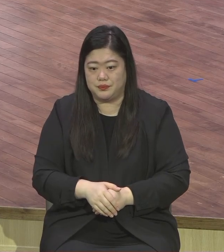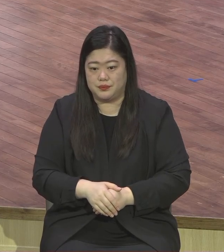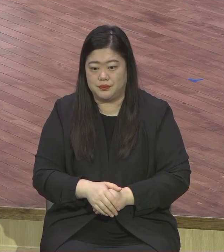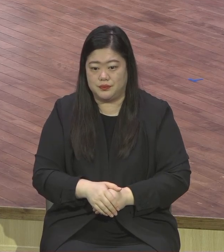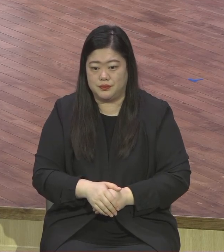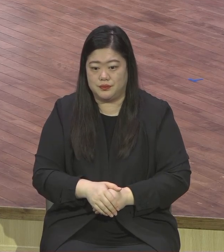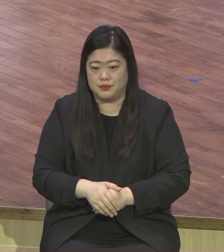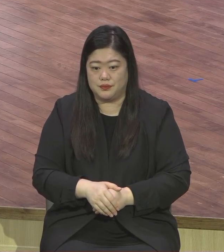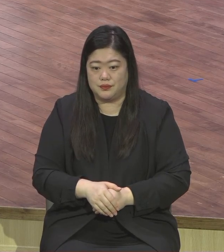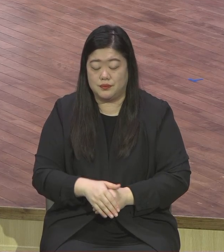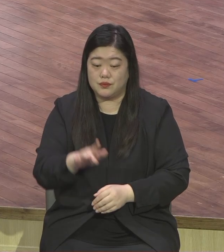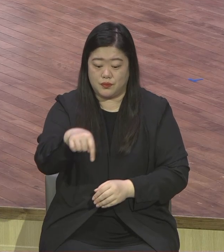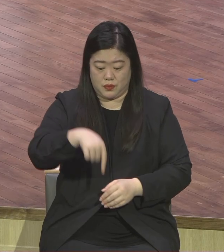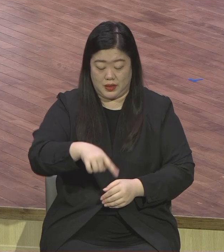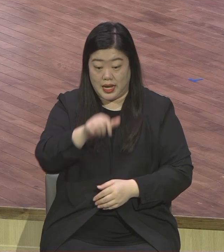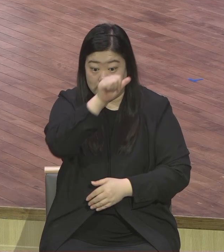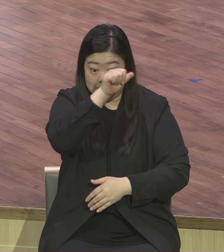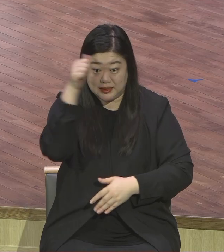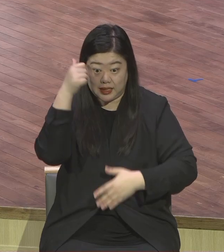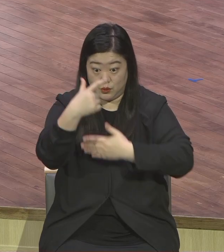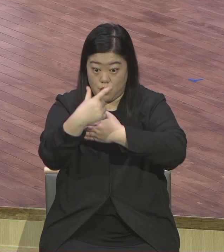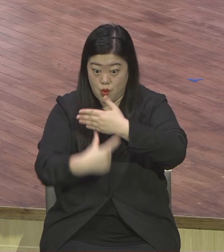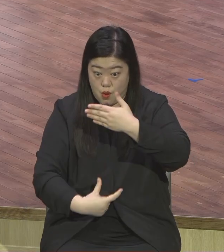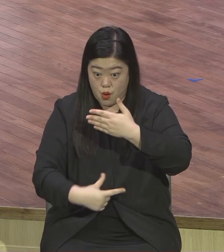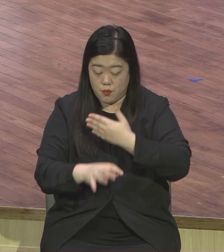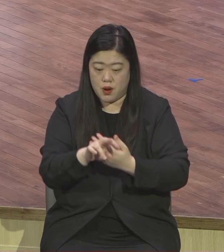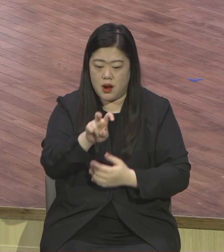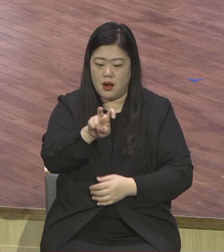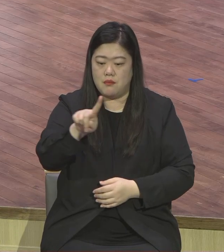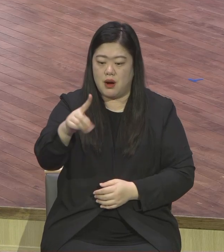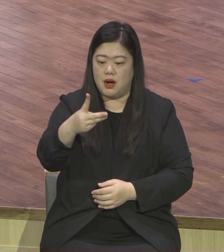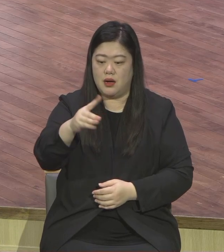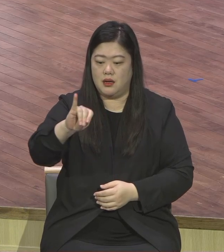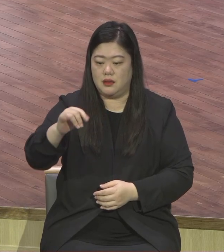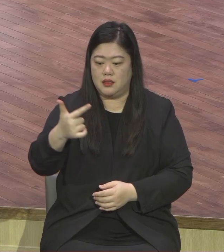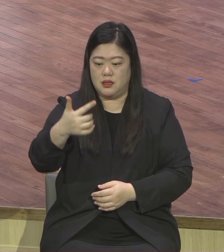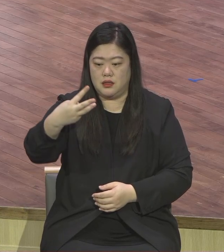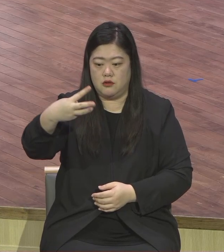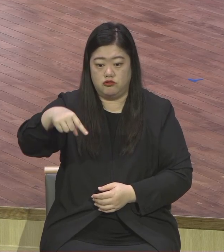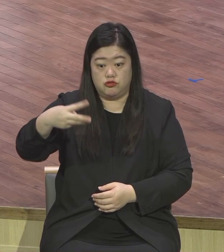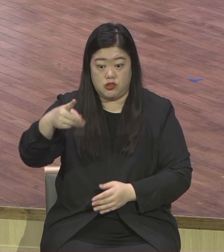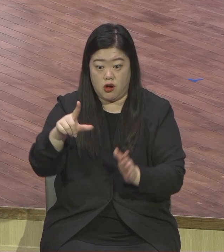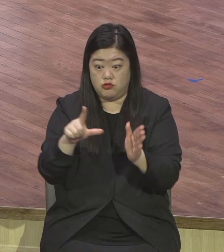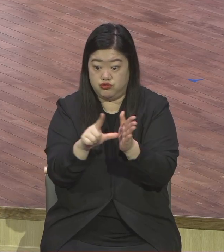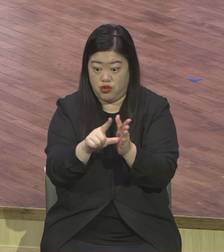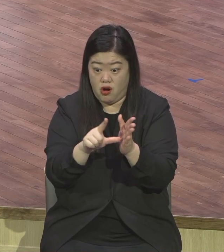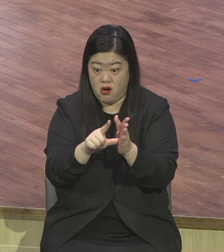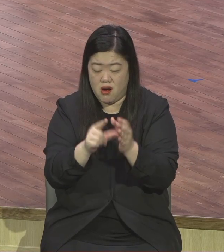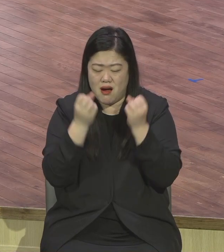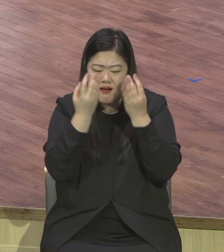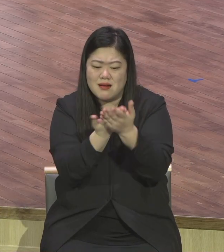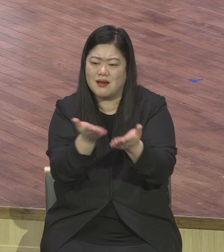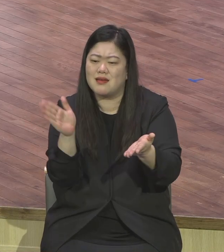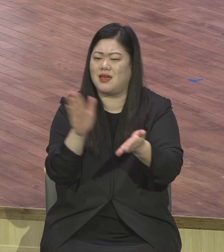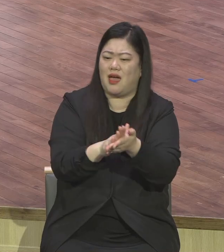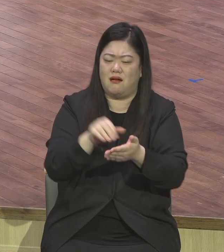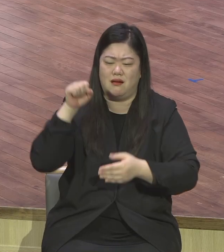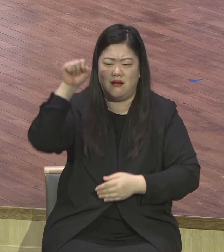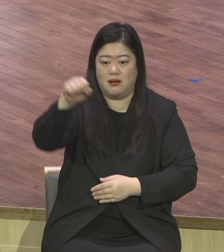매주일 설교 듣고 또 개혁 또 개혁 또 개혁 그래서 24시 은약 기준의 삶을 살아야 돼요 영적